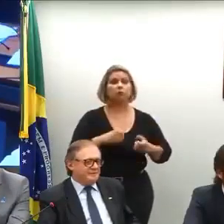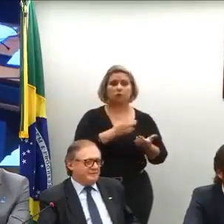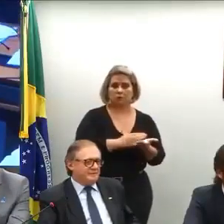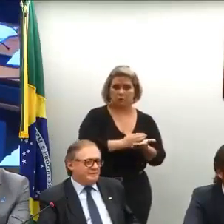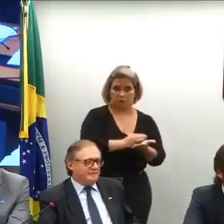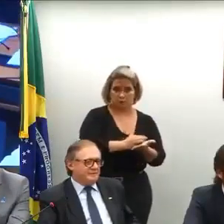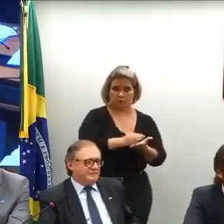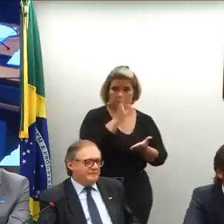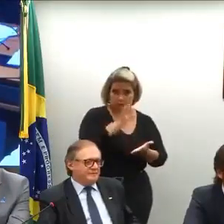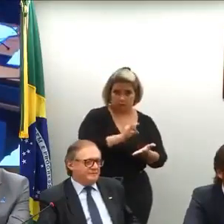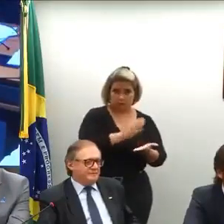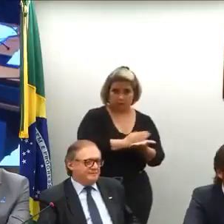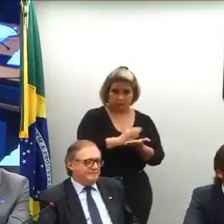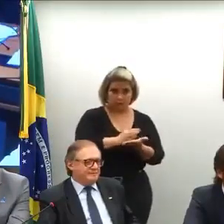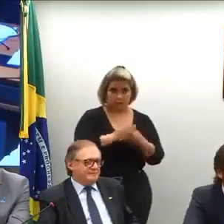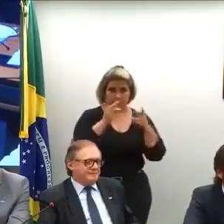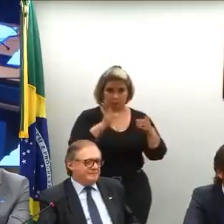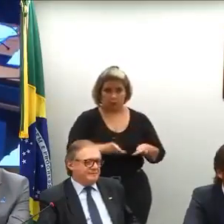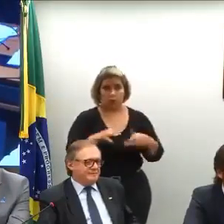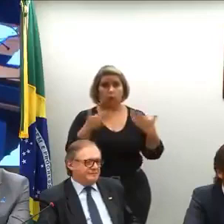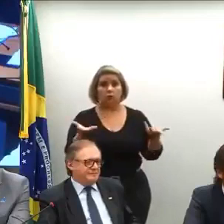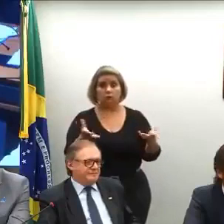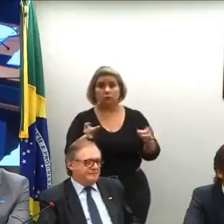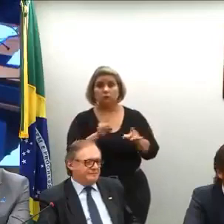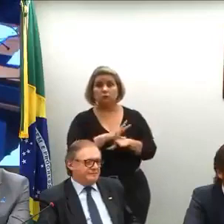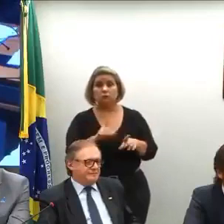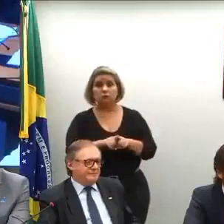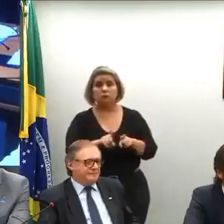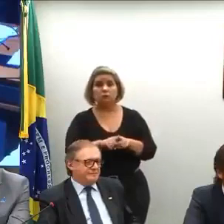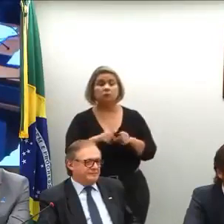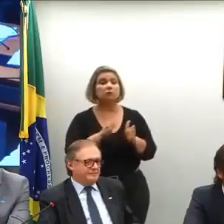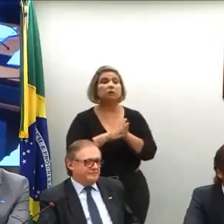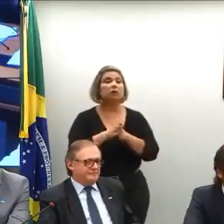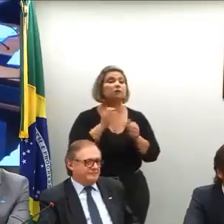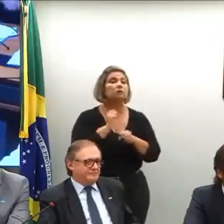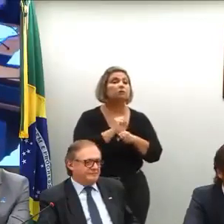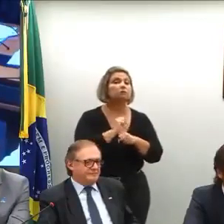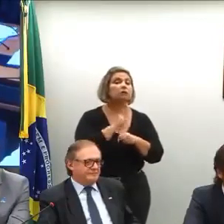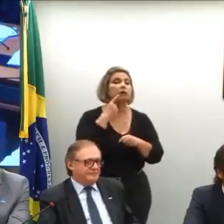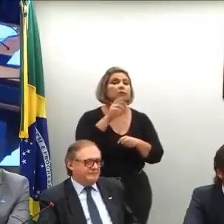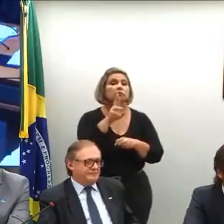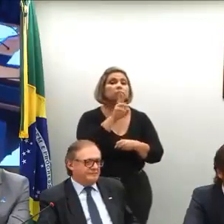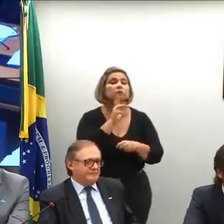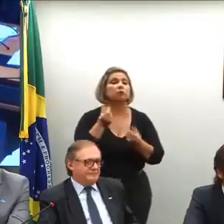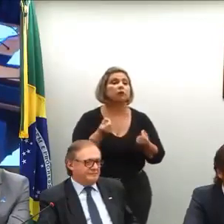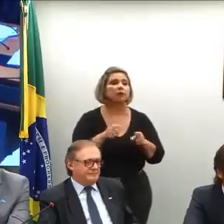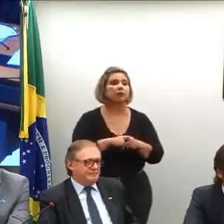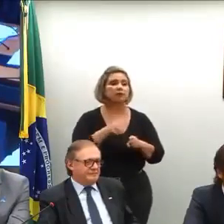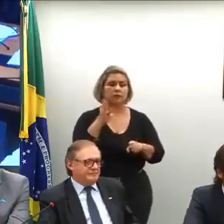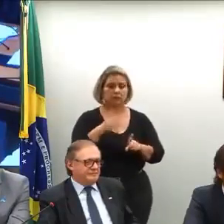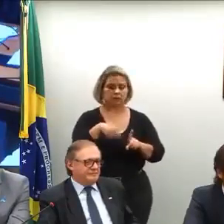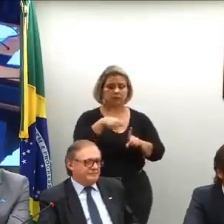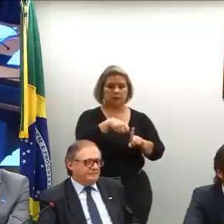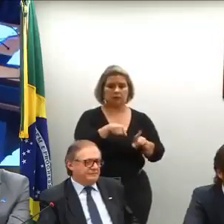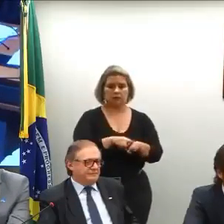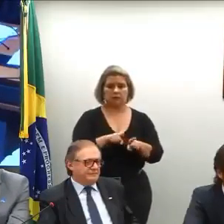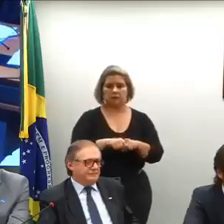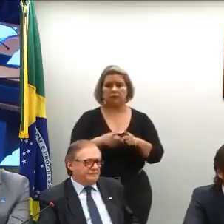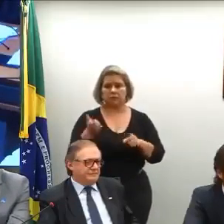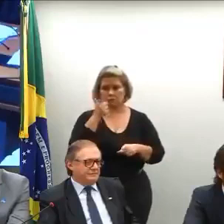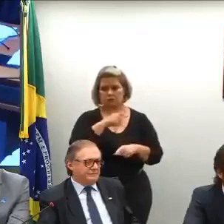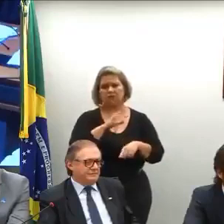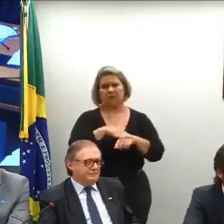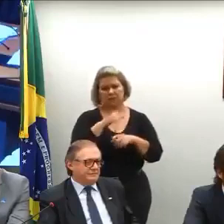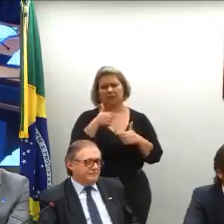implementado, quando serão entregues, quais são os resultados esperados. São três meses, a gente consegue fazer mais do que